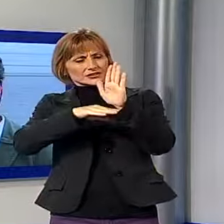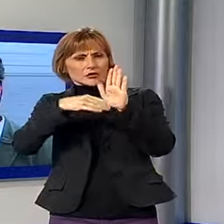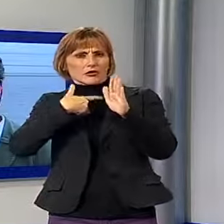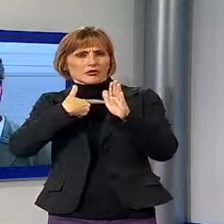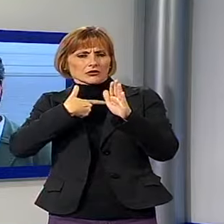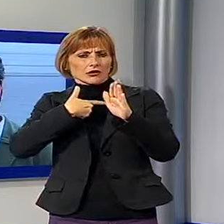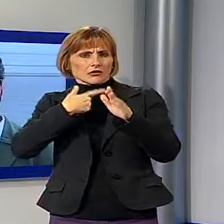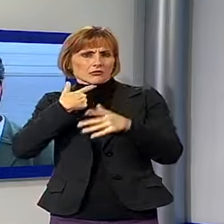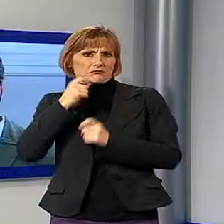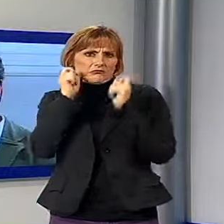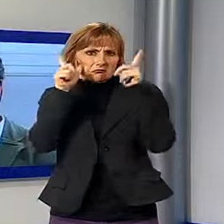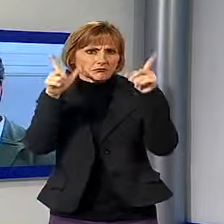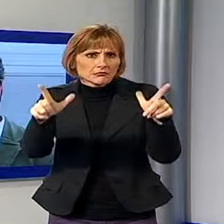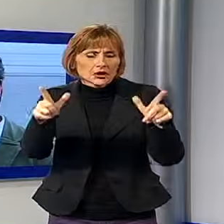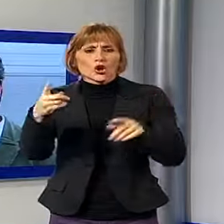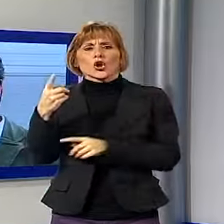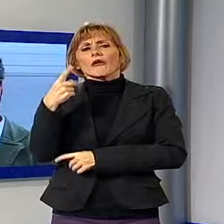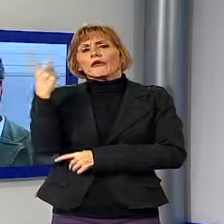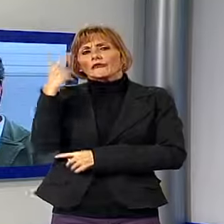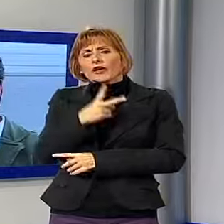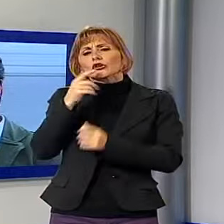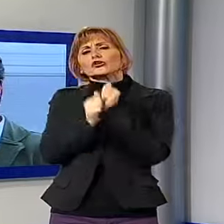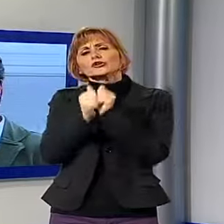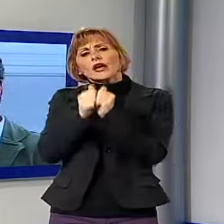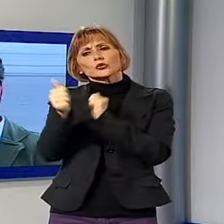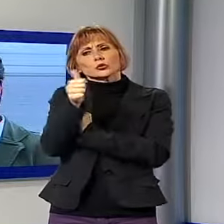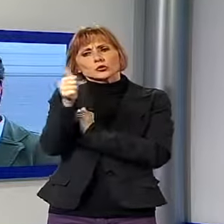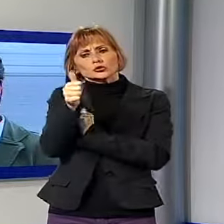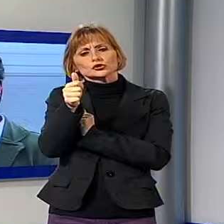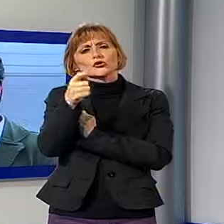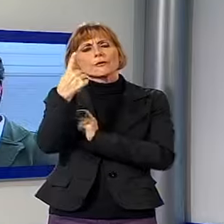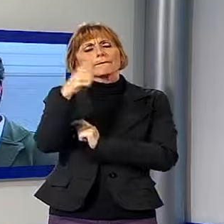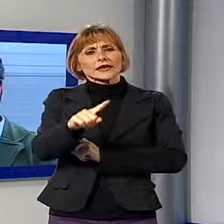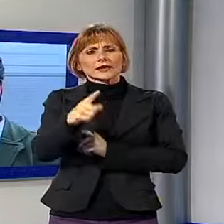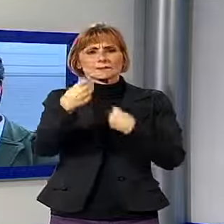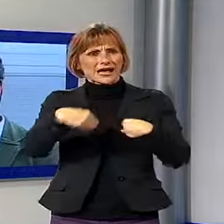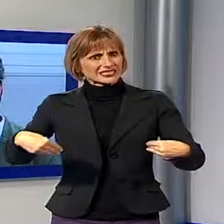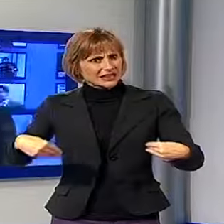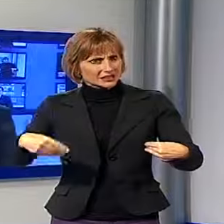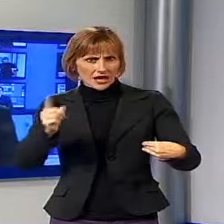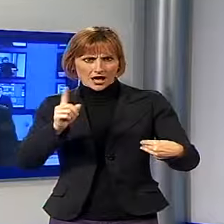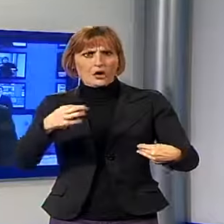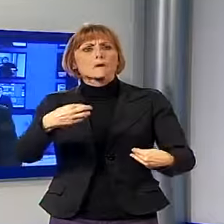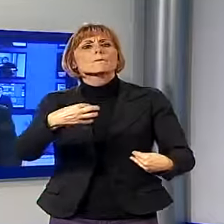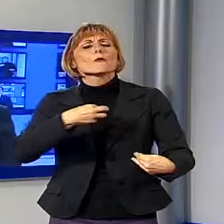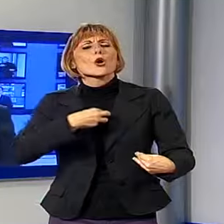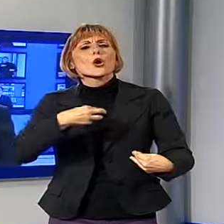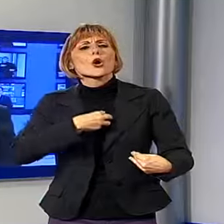Baccelli, non è vero che gli unici danni da risarcire siano quelli materiali, quelli morali, di fronte ad un processo